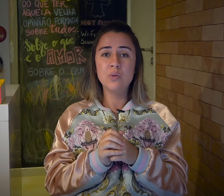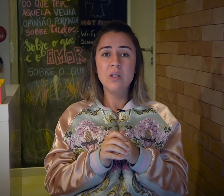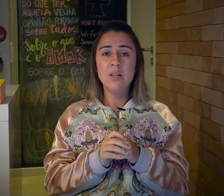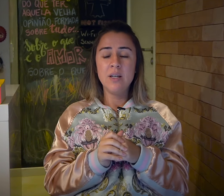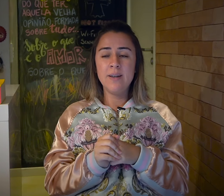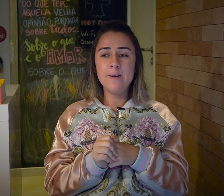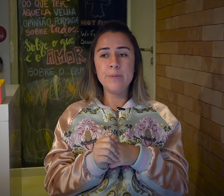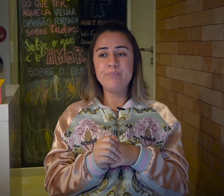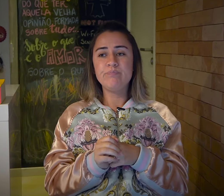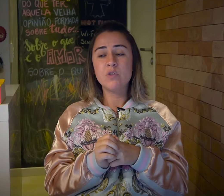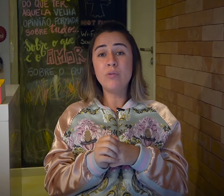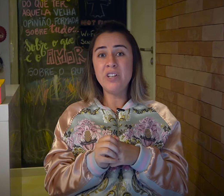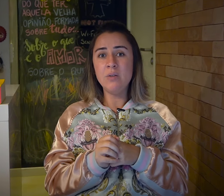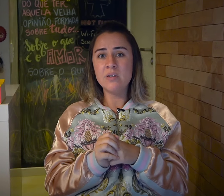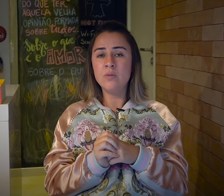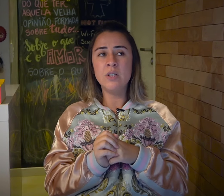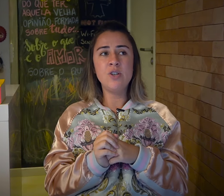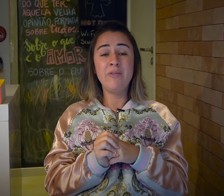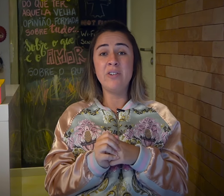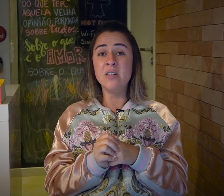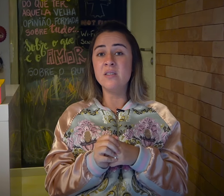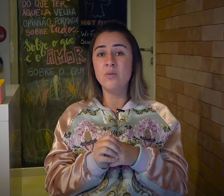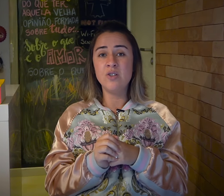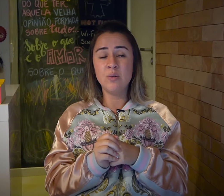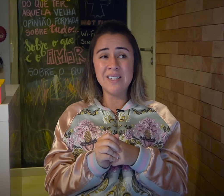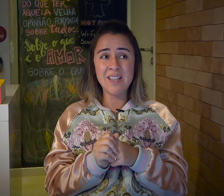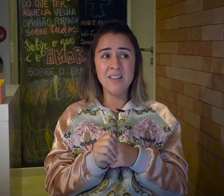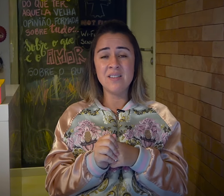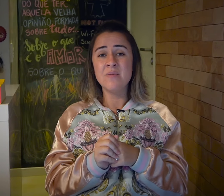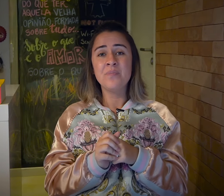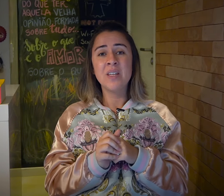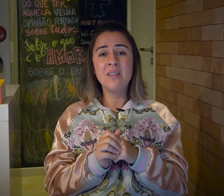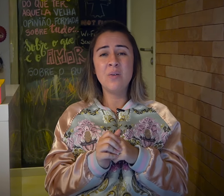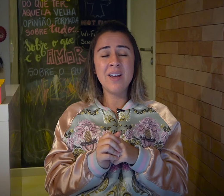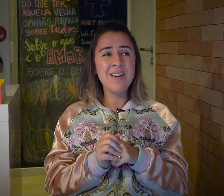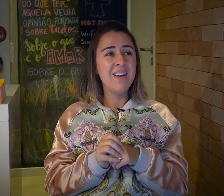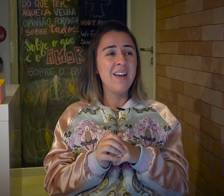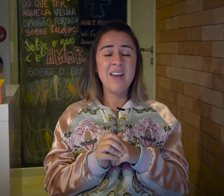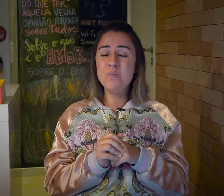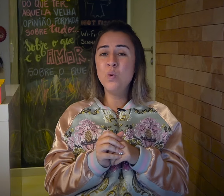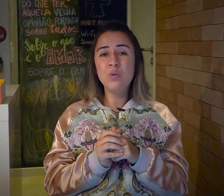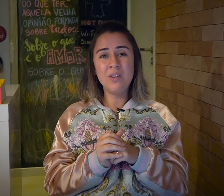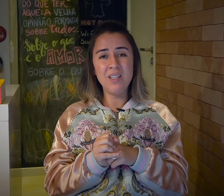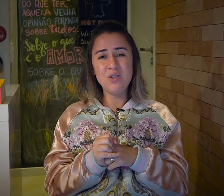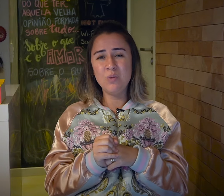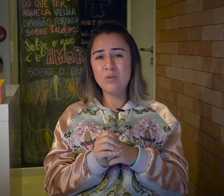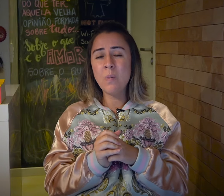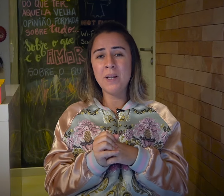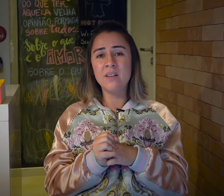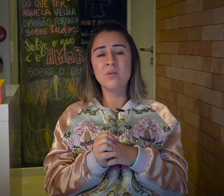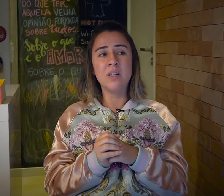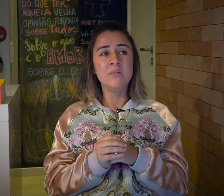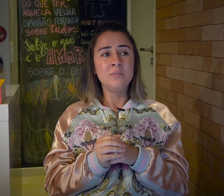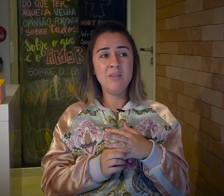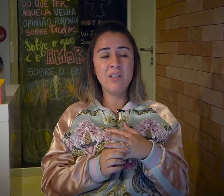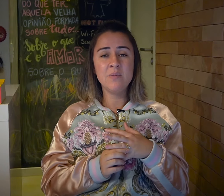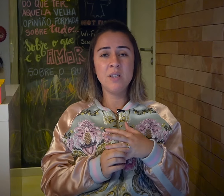sofrido, assim, durante a infância, durante a adolescência. Então, é muito triste, muito complexo, né? E, infelizmente,